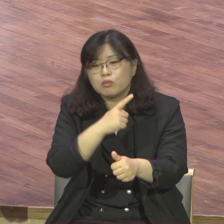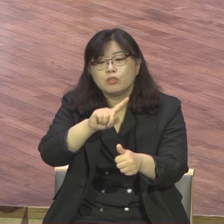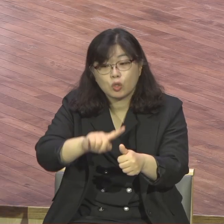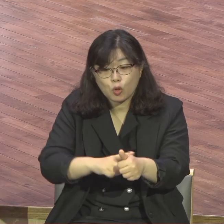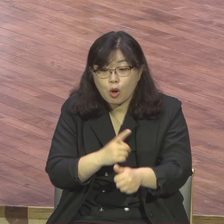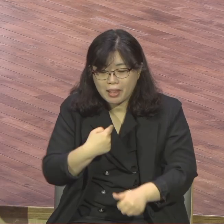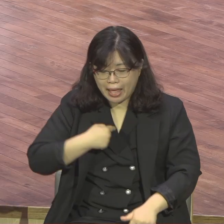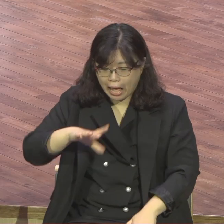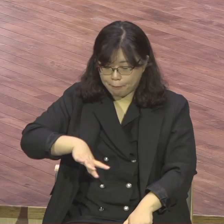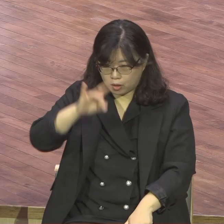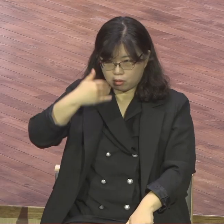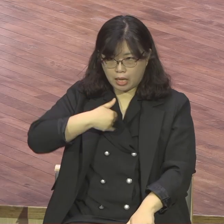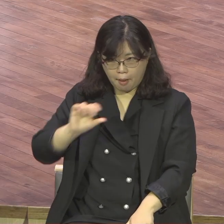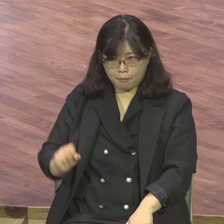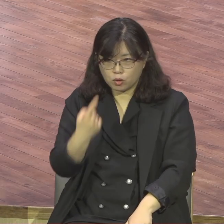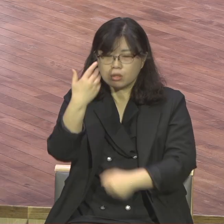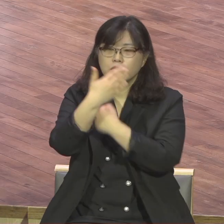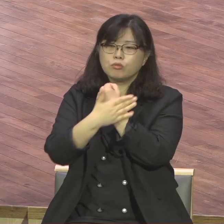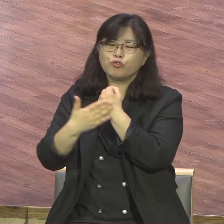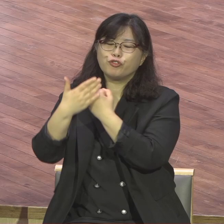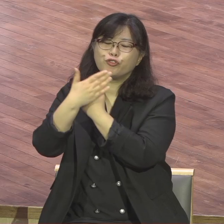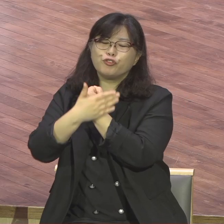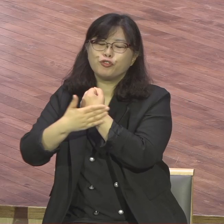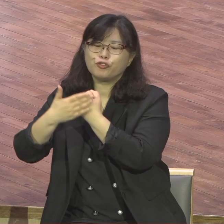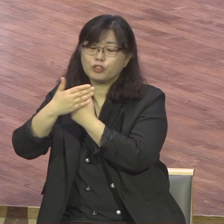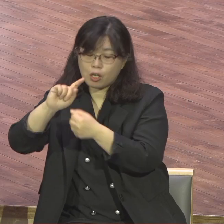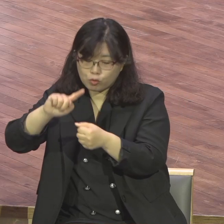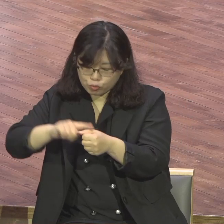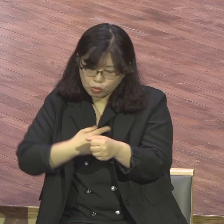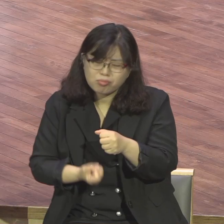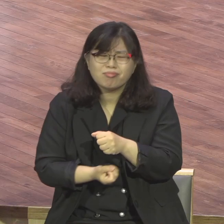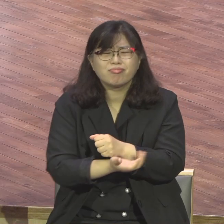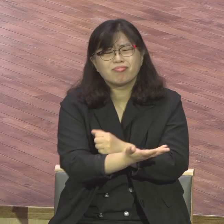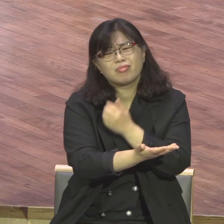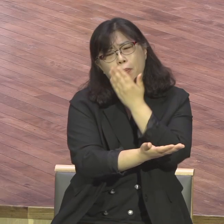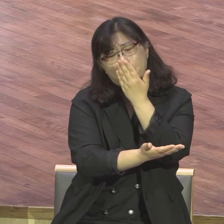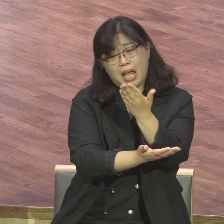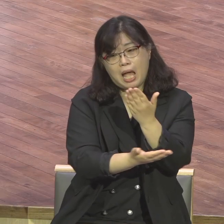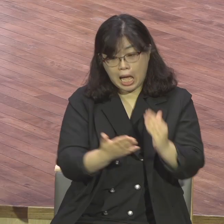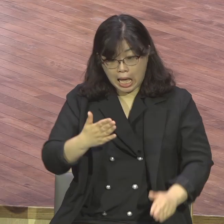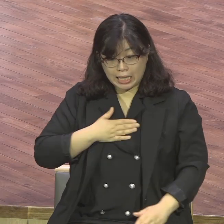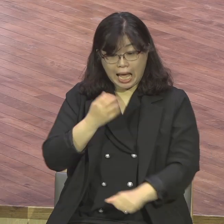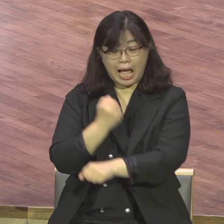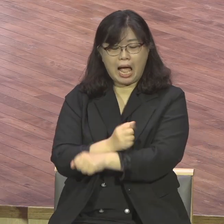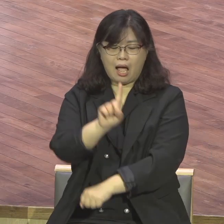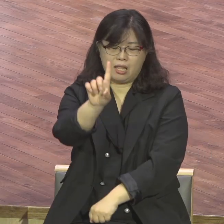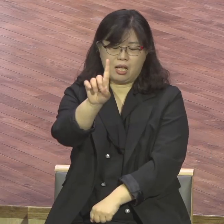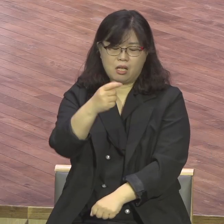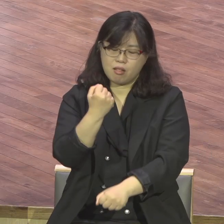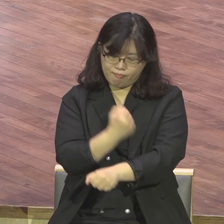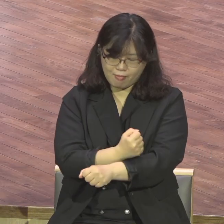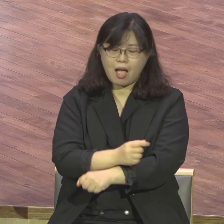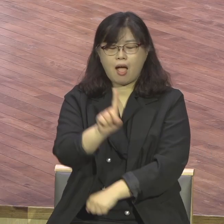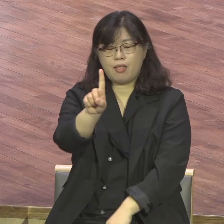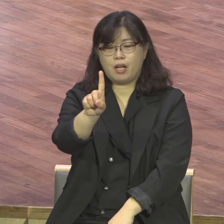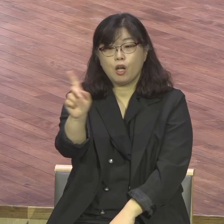아무것도 없어요 내가 하는 게 아니기 때문에 내가 할 게 뭐요 예배만 성공하면 돼요 하나님 힘주시고 만나게 해주시고 형통께 하시고